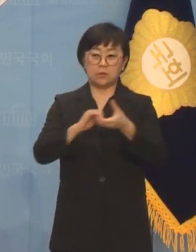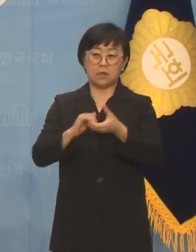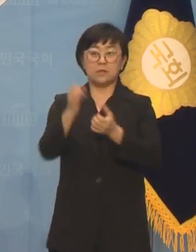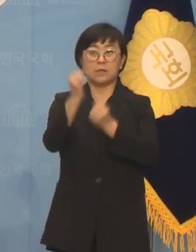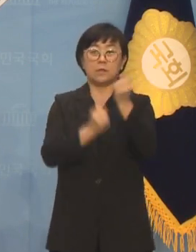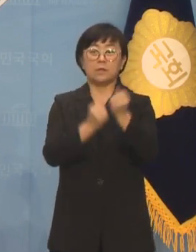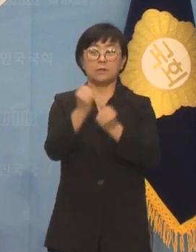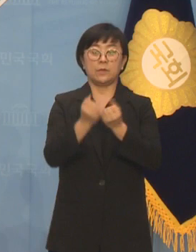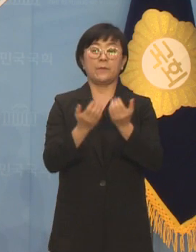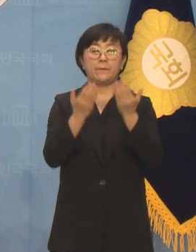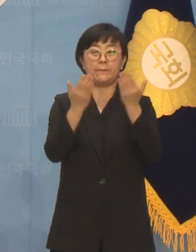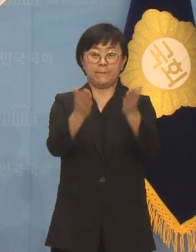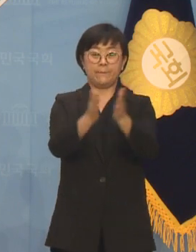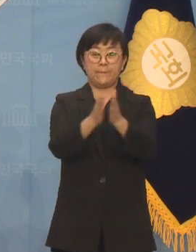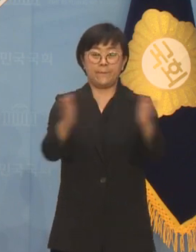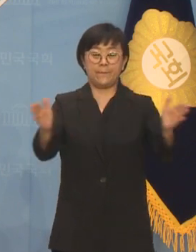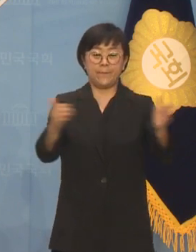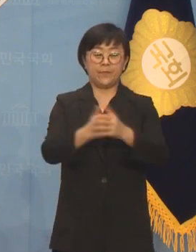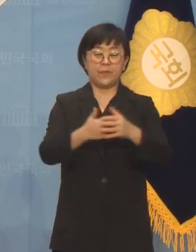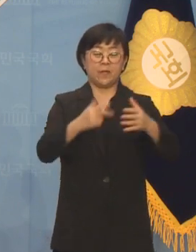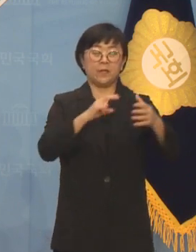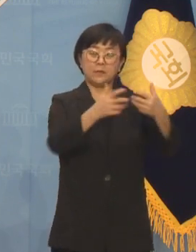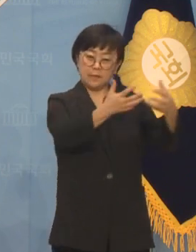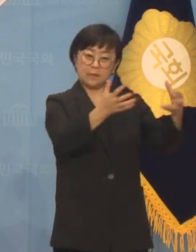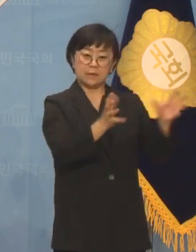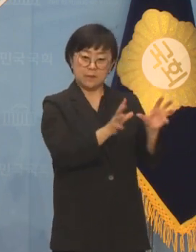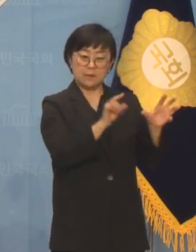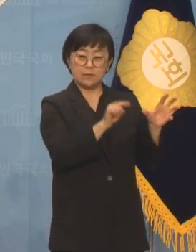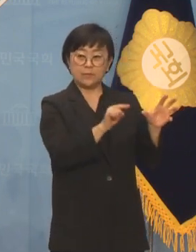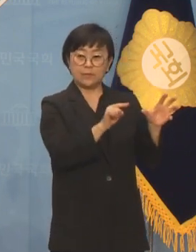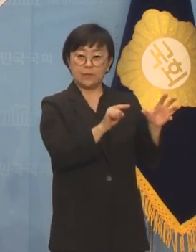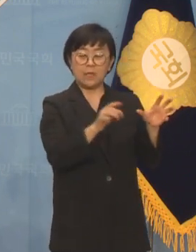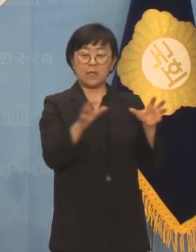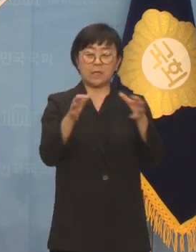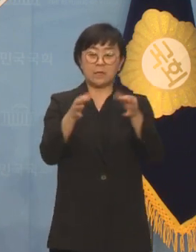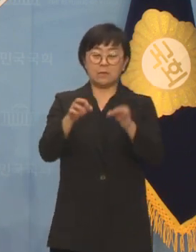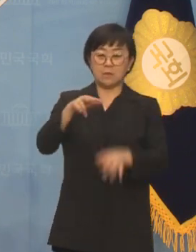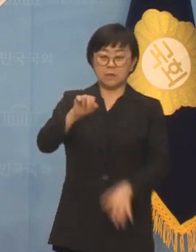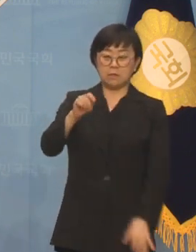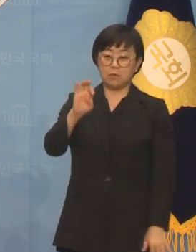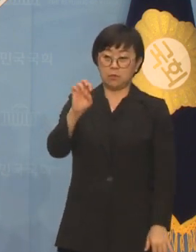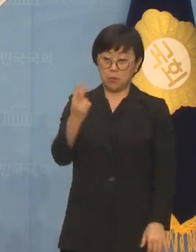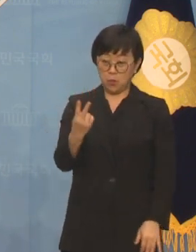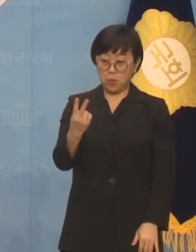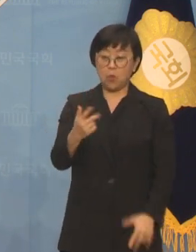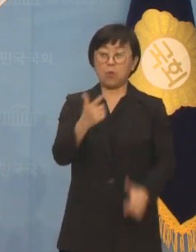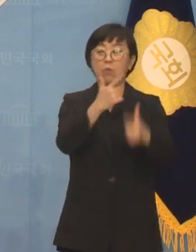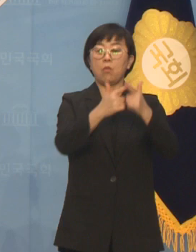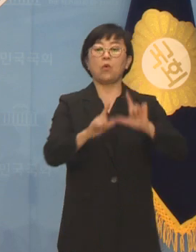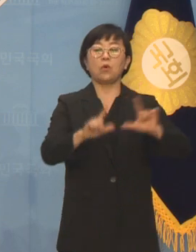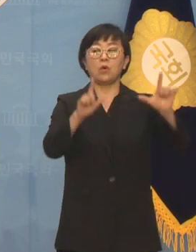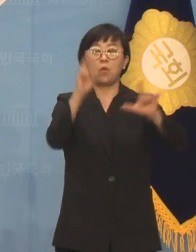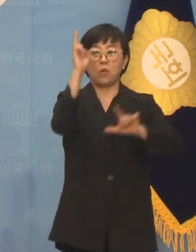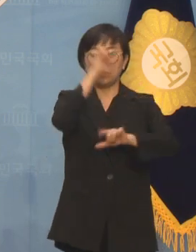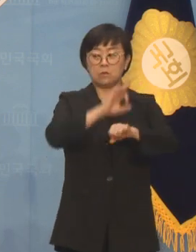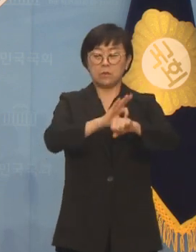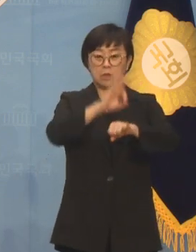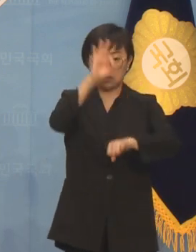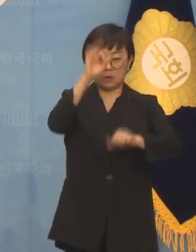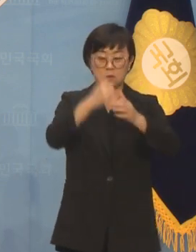시작하겠습니다. 먼저 의장단 일정입니다. 김진표 국회의장은 목요일 오전 10시